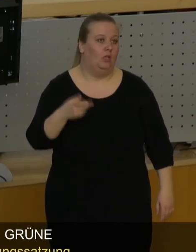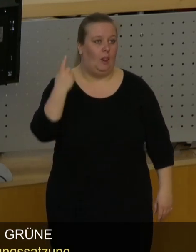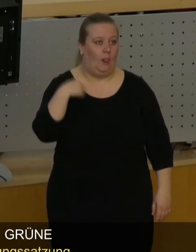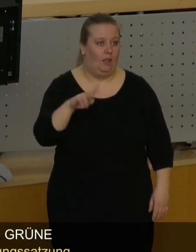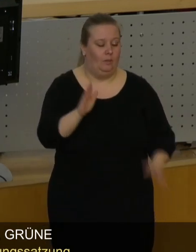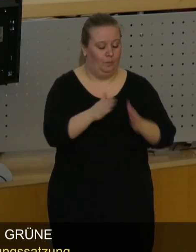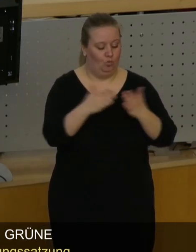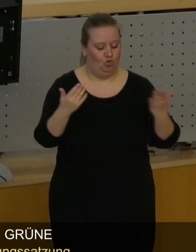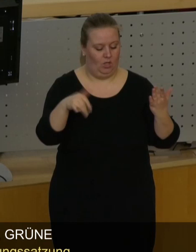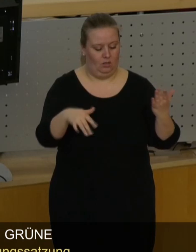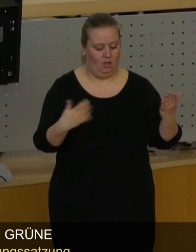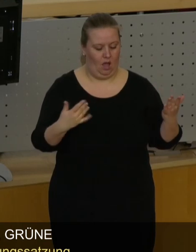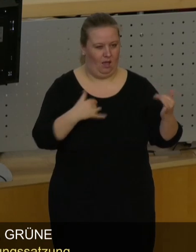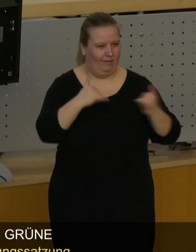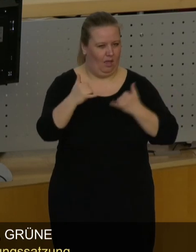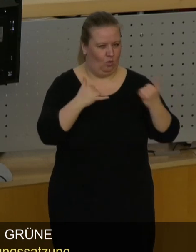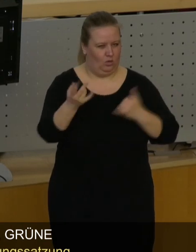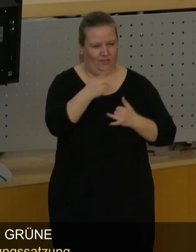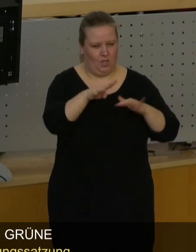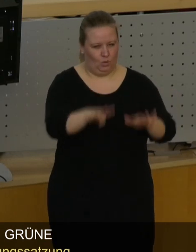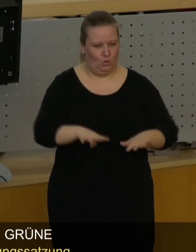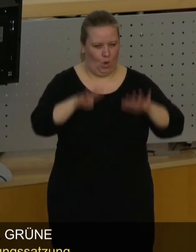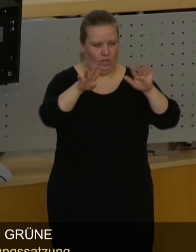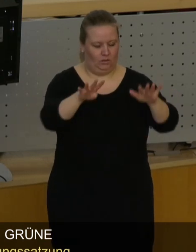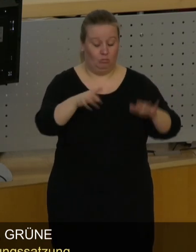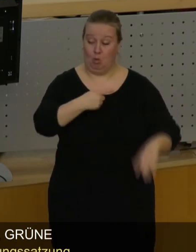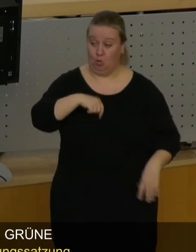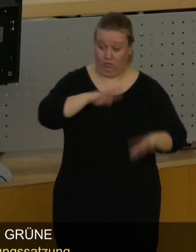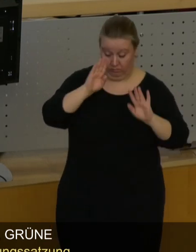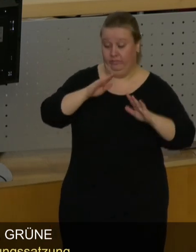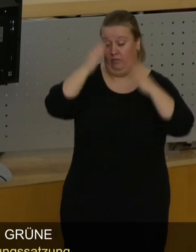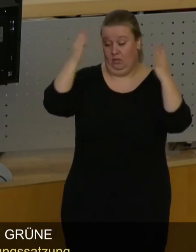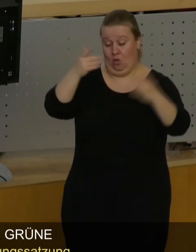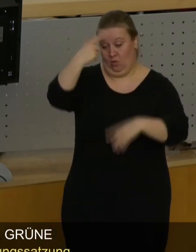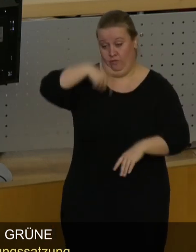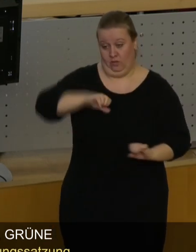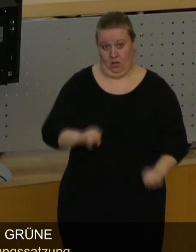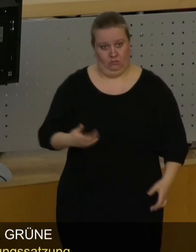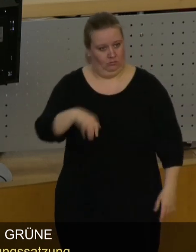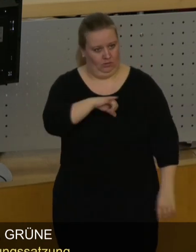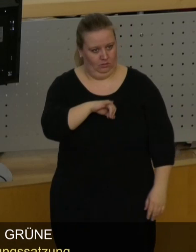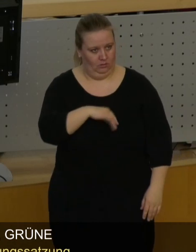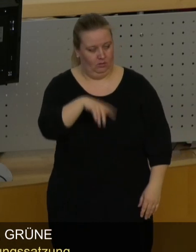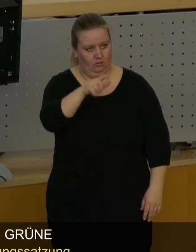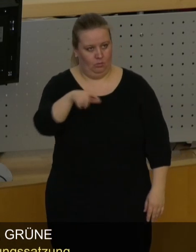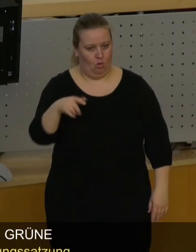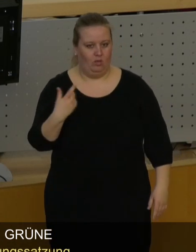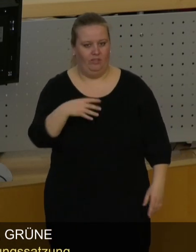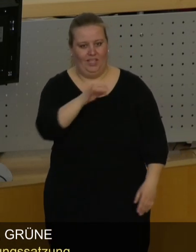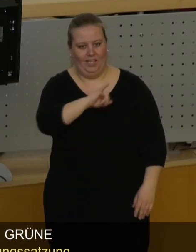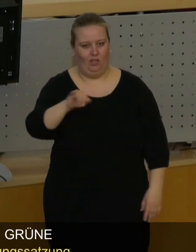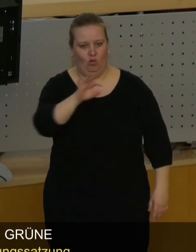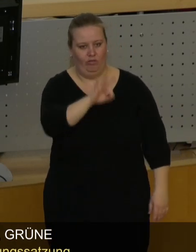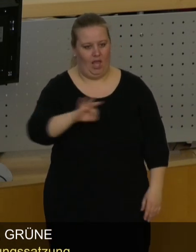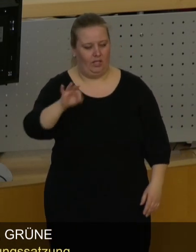erschienenen Broschüre Januar 2019, auf uns ist Verlass heißt die im Übrigen, ganz lustigerweise, wird Ingo Flemming zitiert,